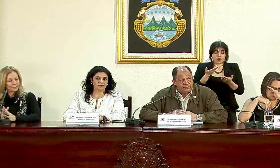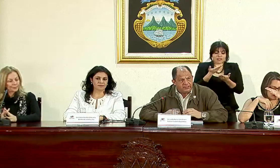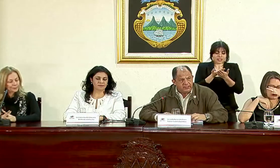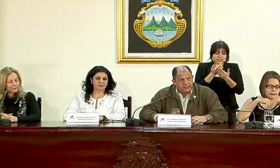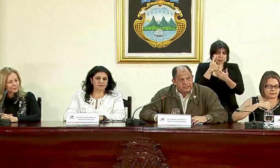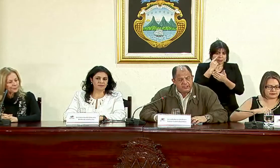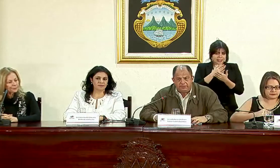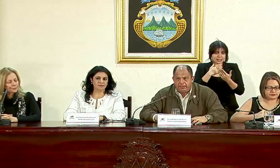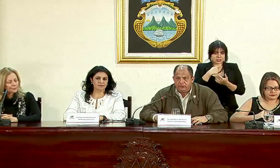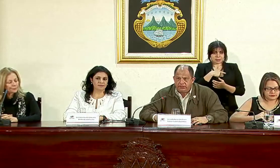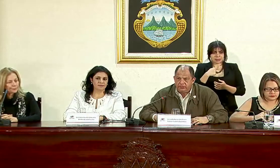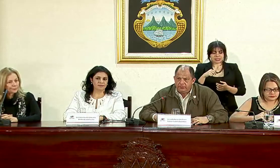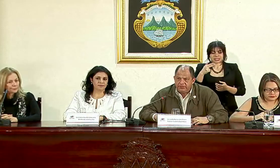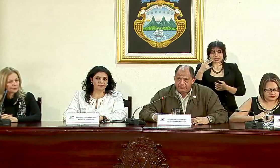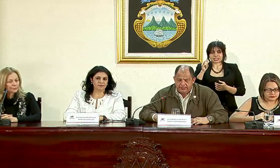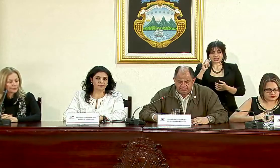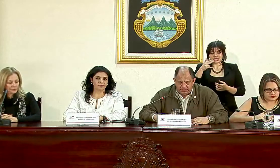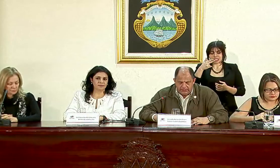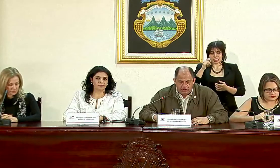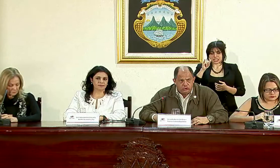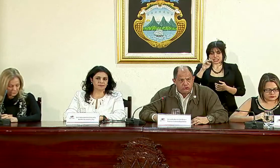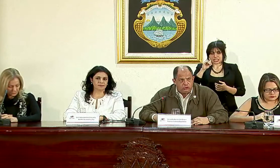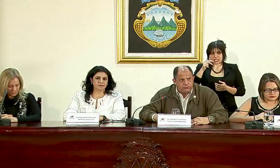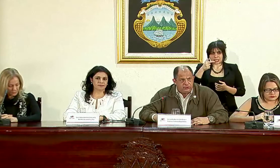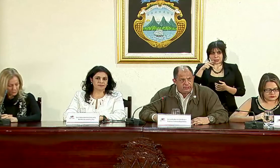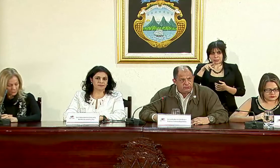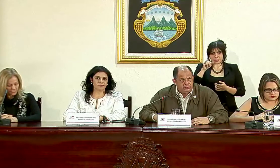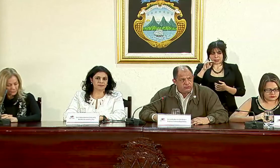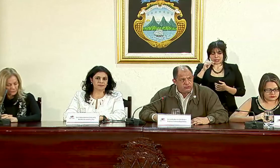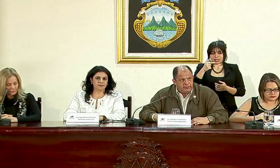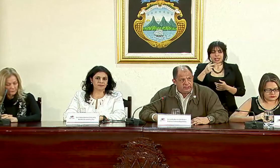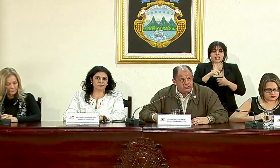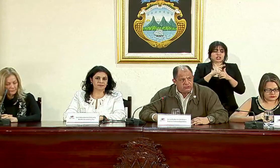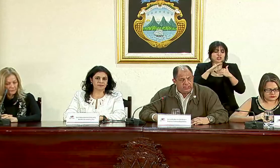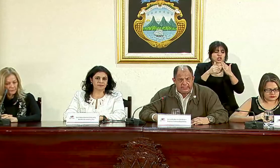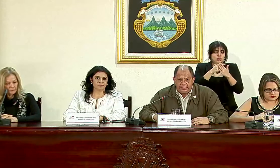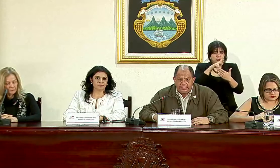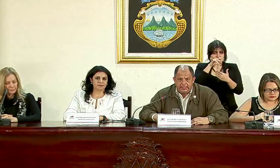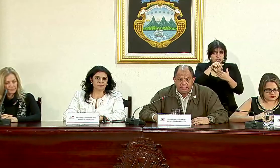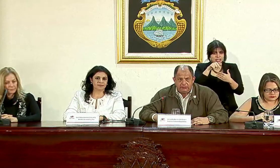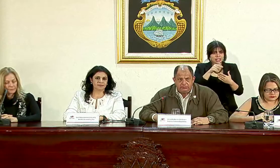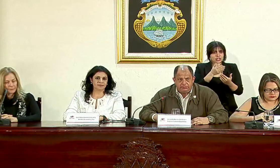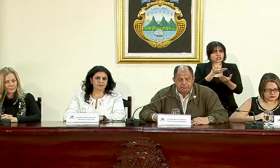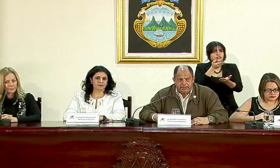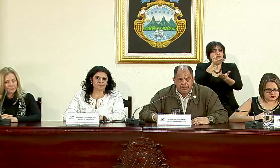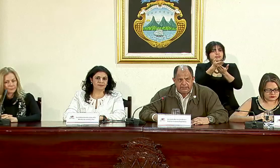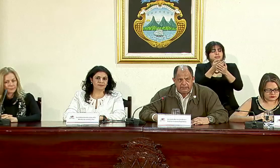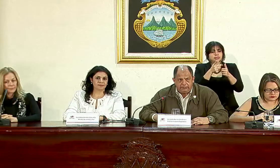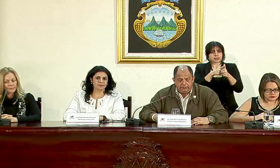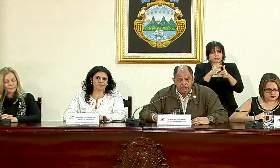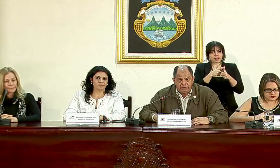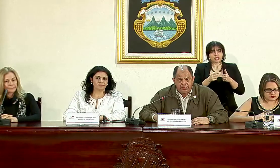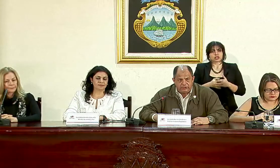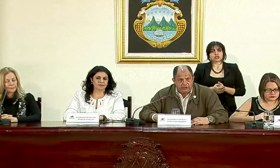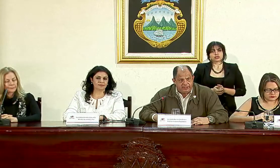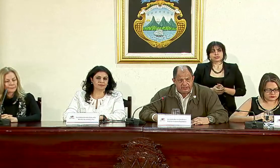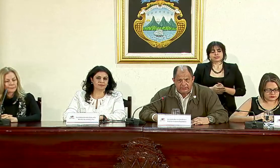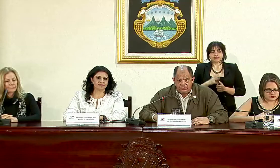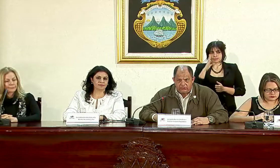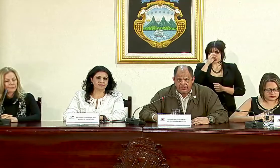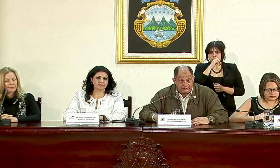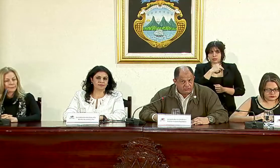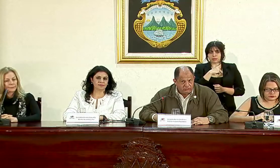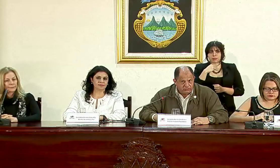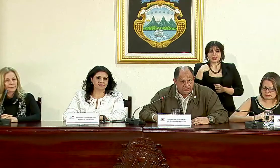por el señor presidente Xi Jinping durante mi visita todos los proyectos fueron sometidos a la consideración del